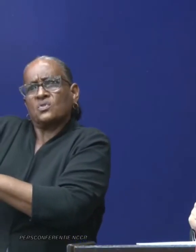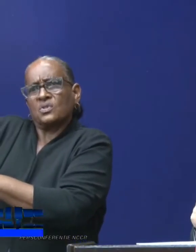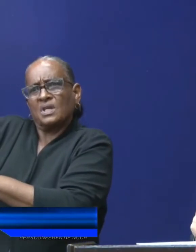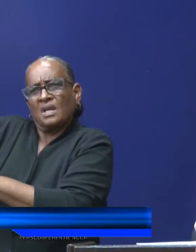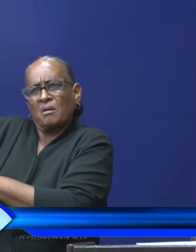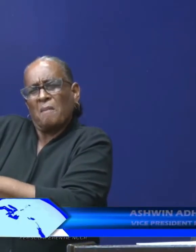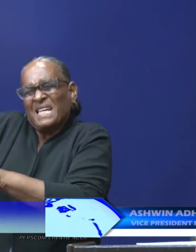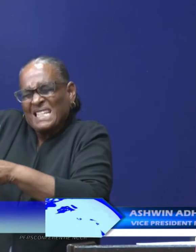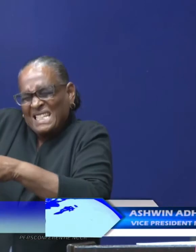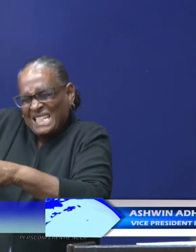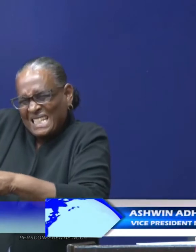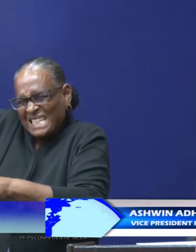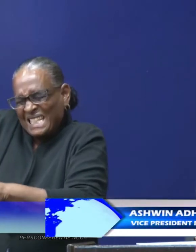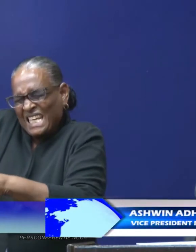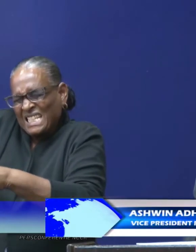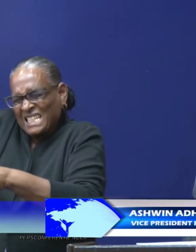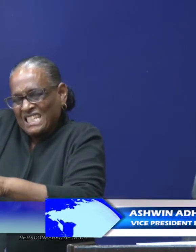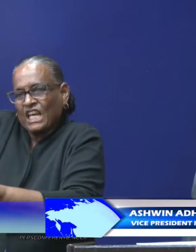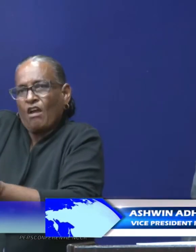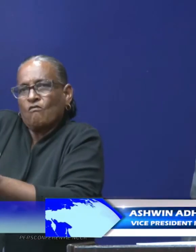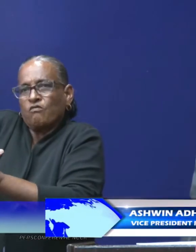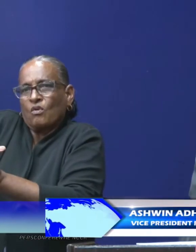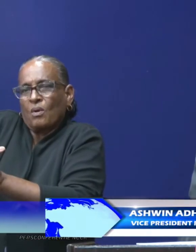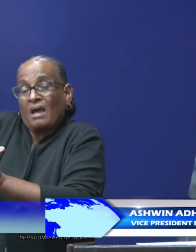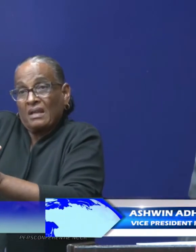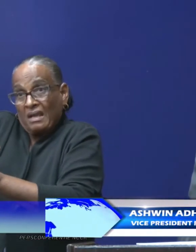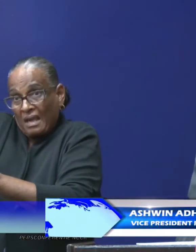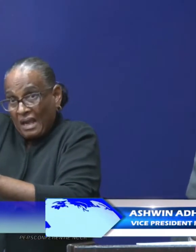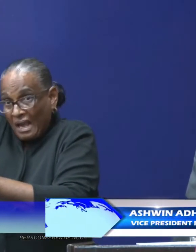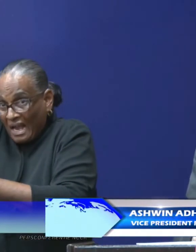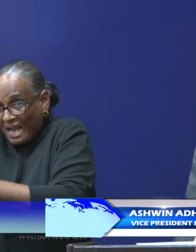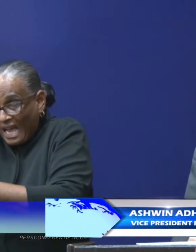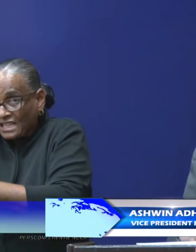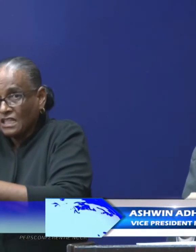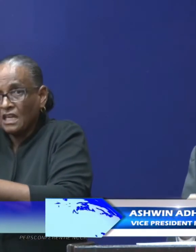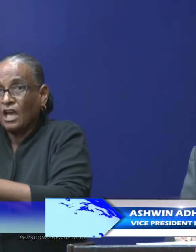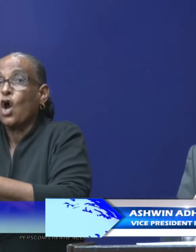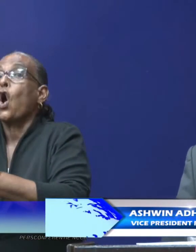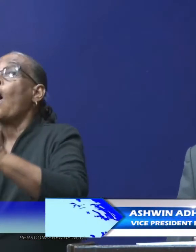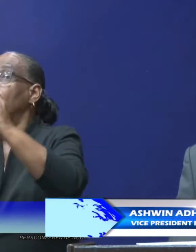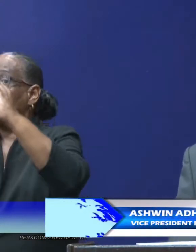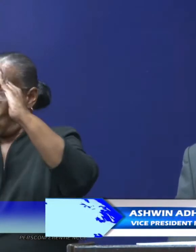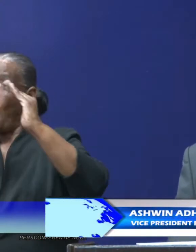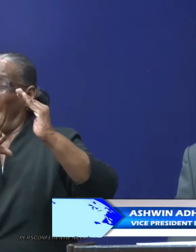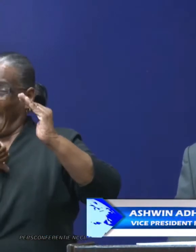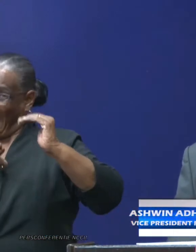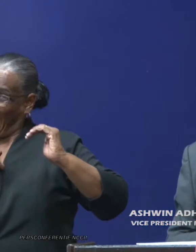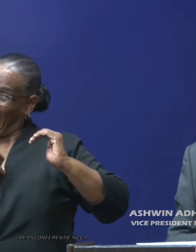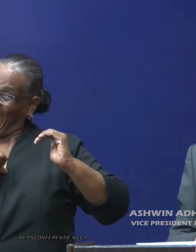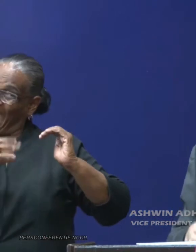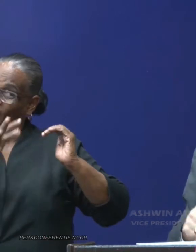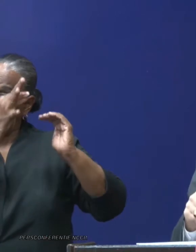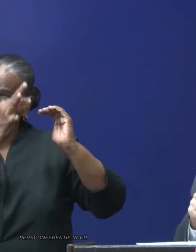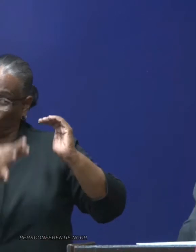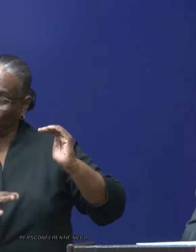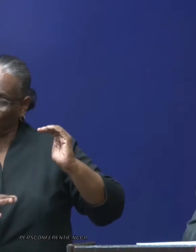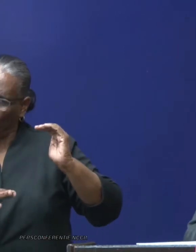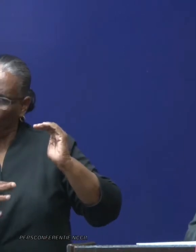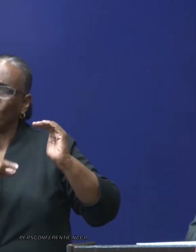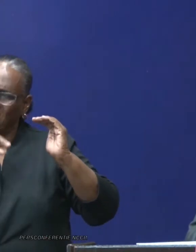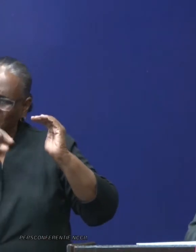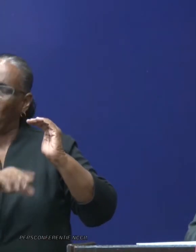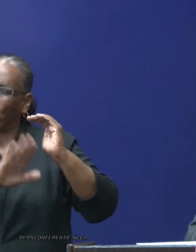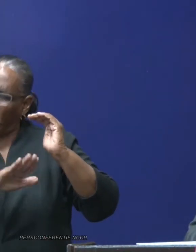onder strenge voorwaarden wij ook in staat zijn om de thuis quarantaine goed in te richten. Het zal wel onder